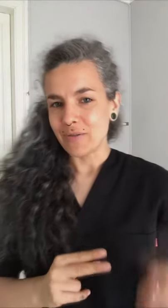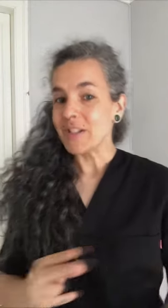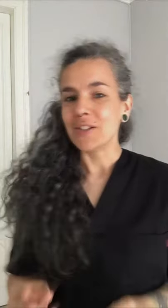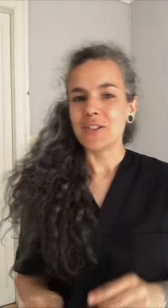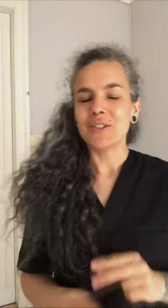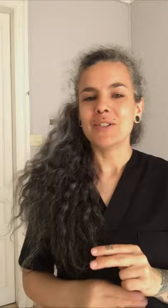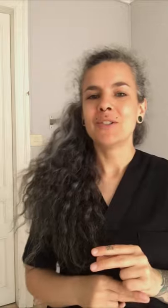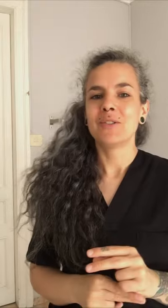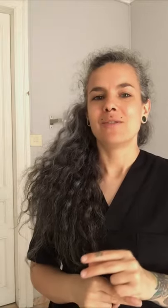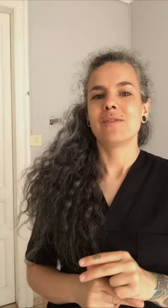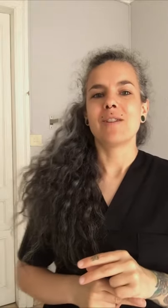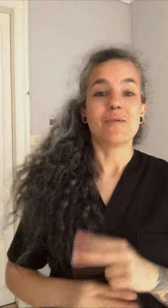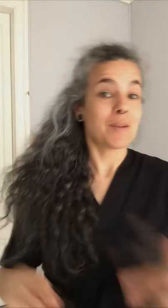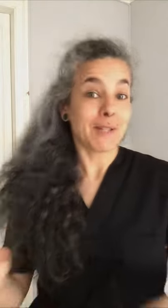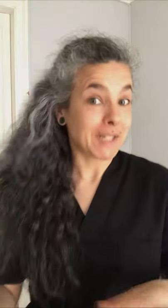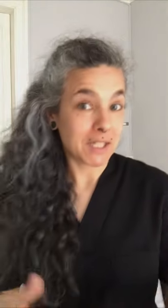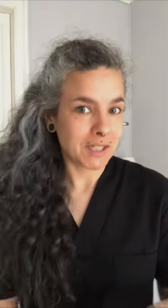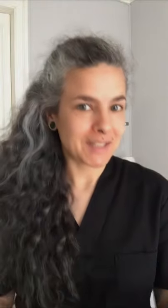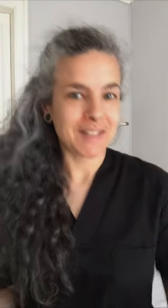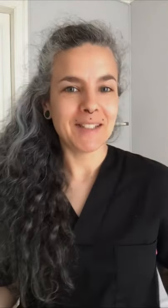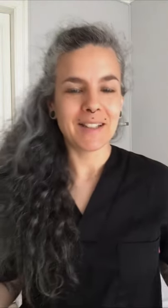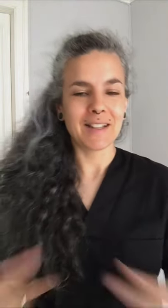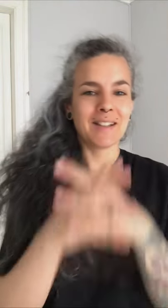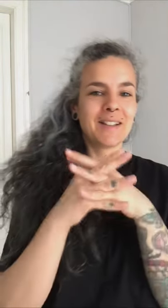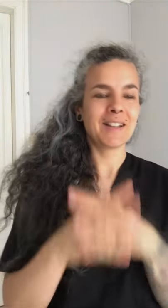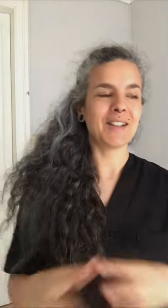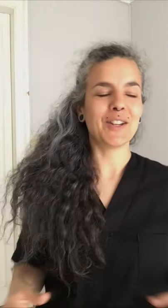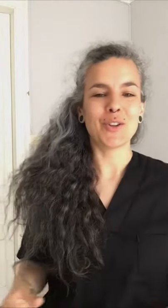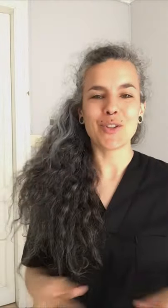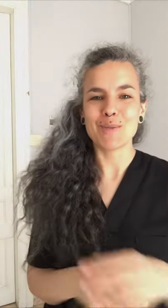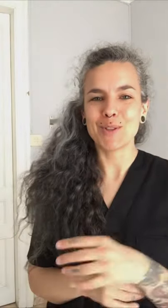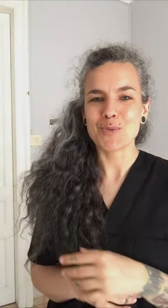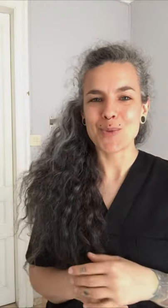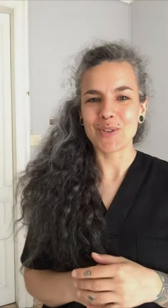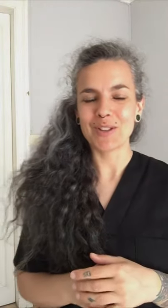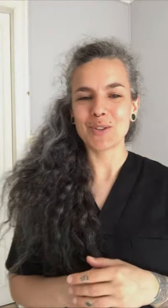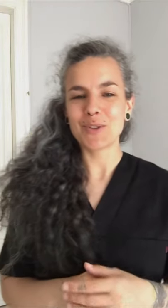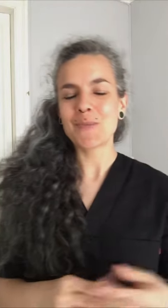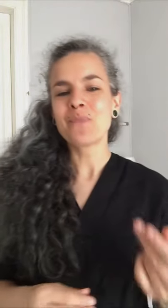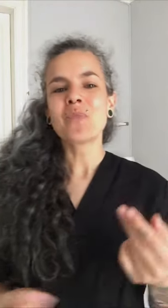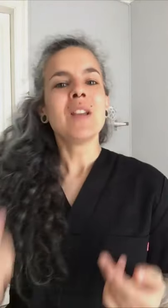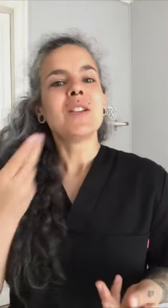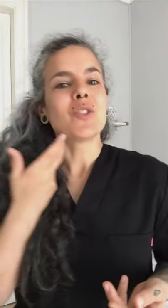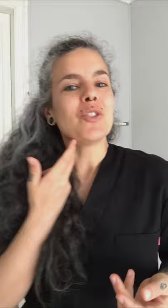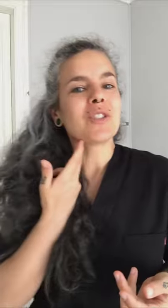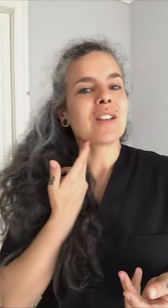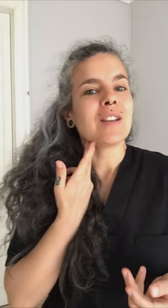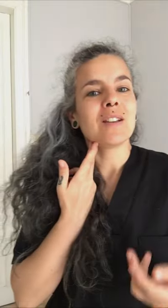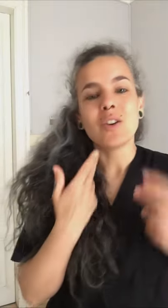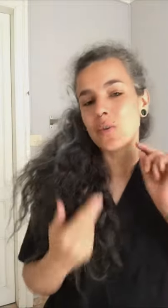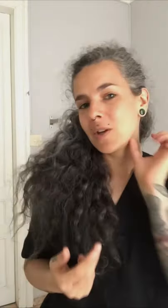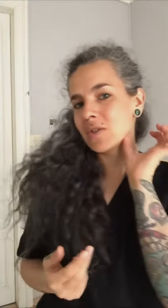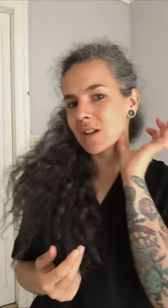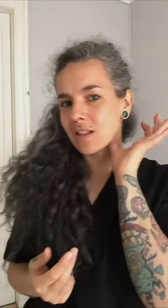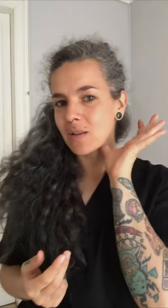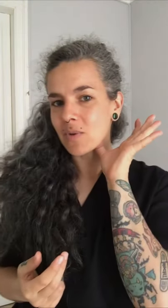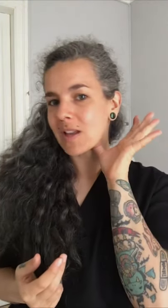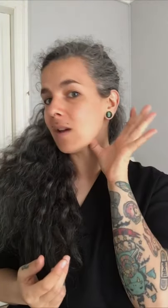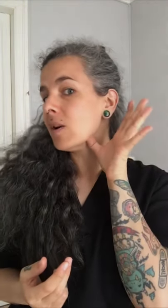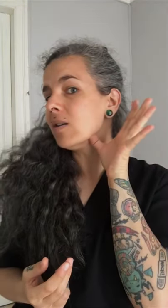fisio, o alguna masajista así, que tiene conocimientos un poco de todo, son los que, o bien os accede por aquí abajo,